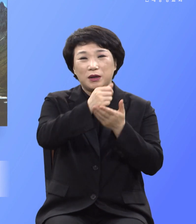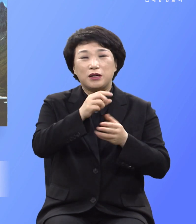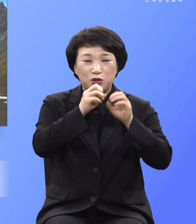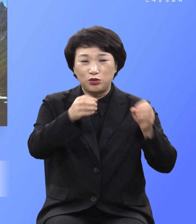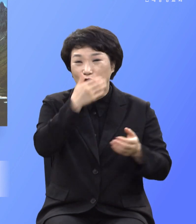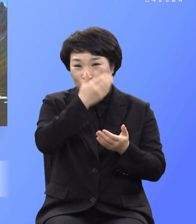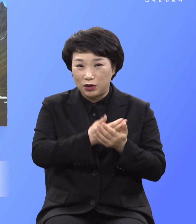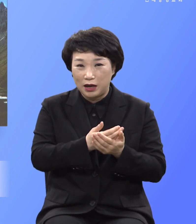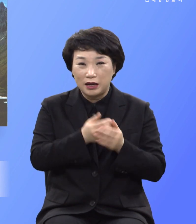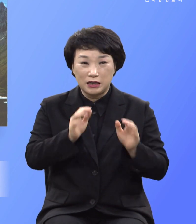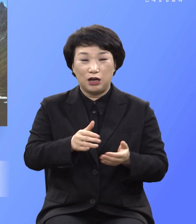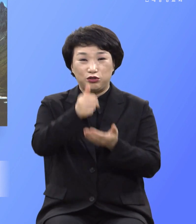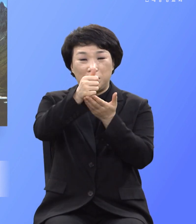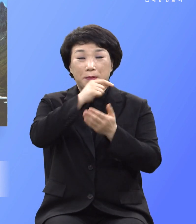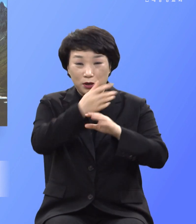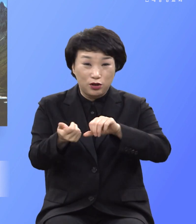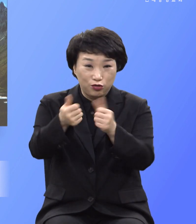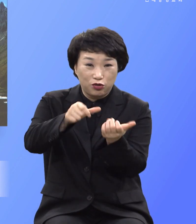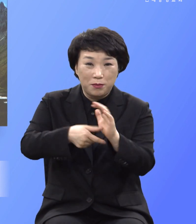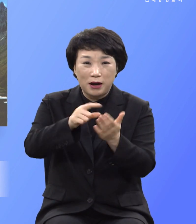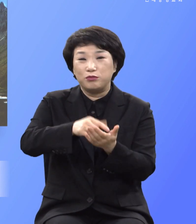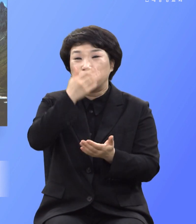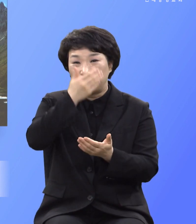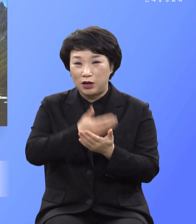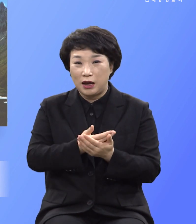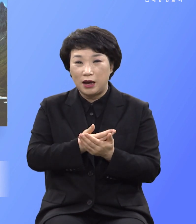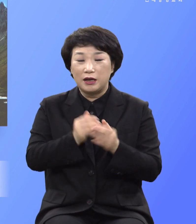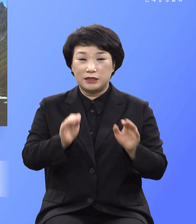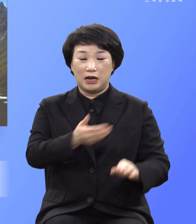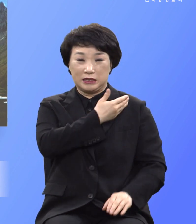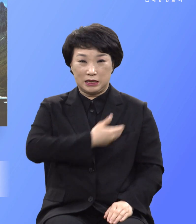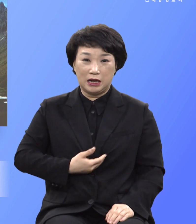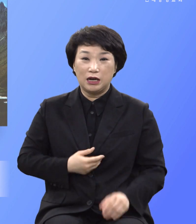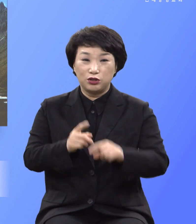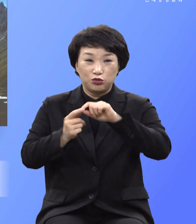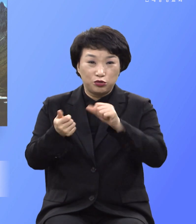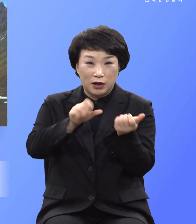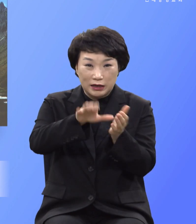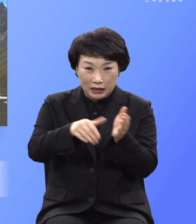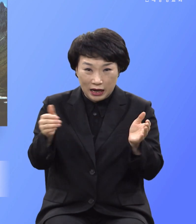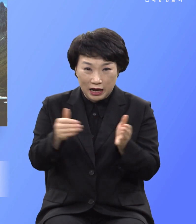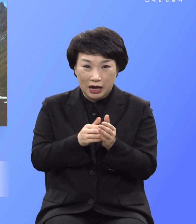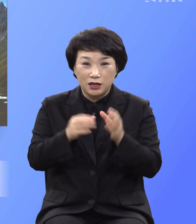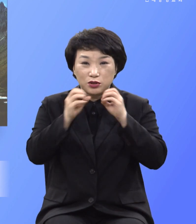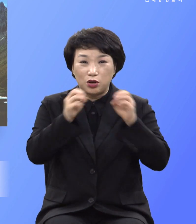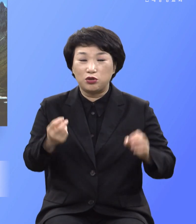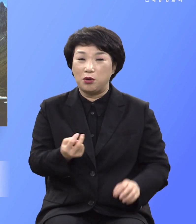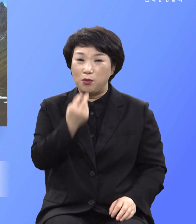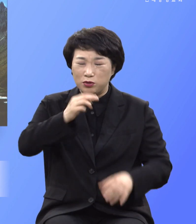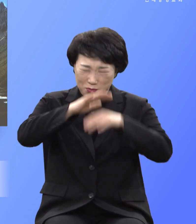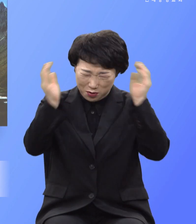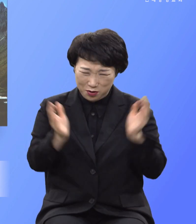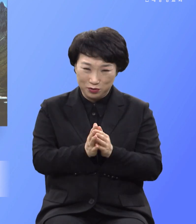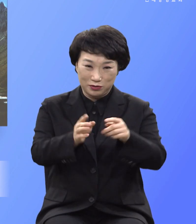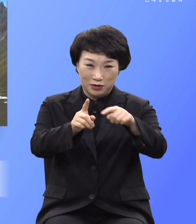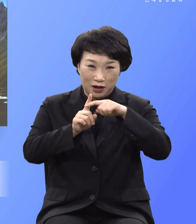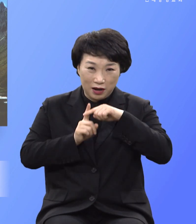컸고 제자들은 순교하기까지 전도를 자기 목숨을 다 내놓고 전도를 했으니